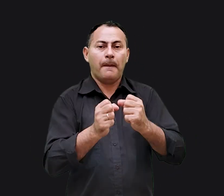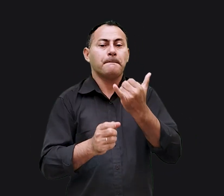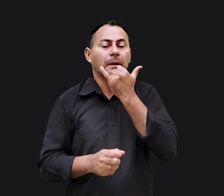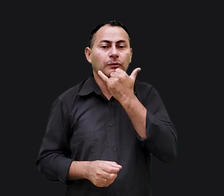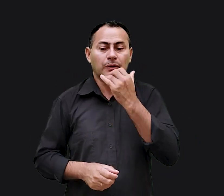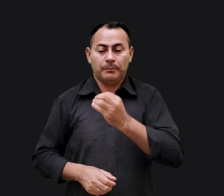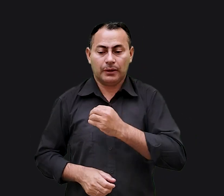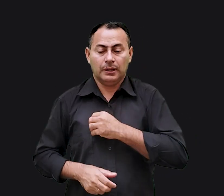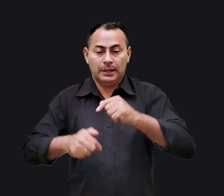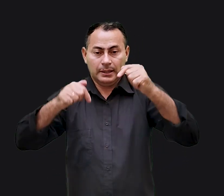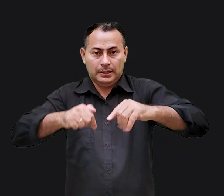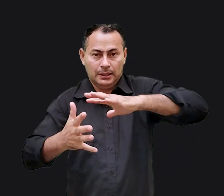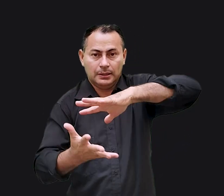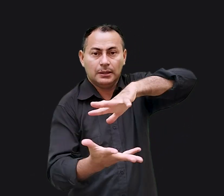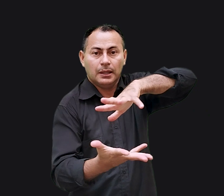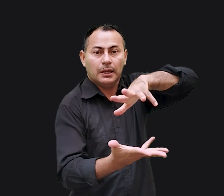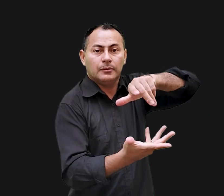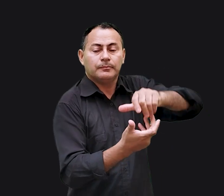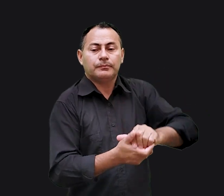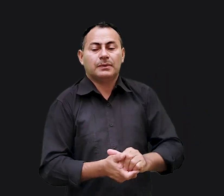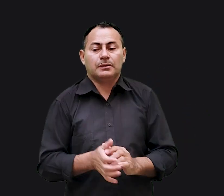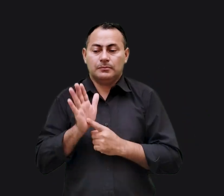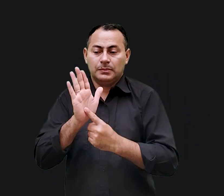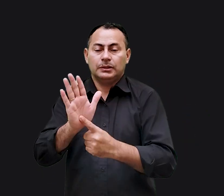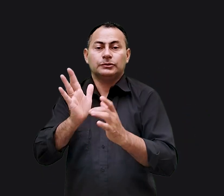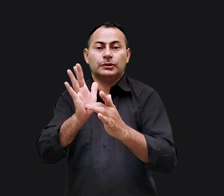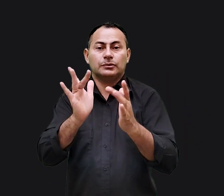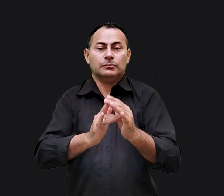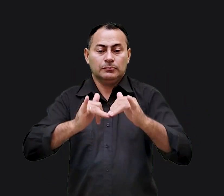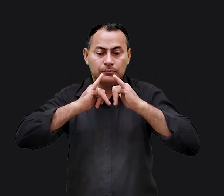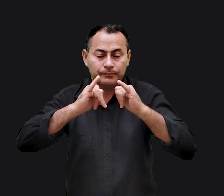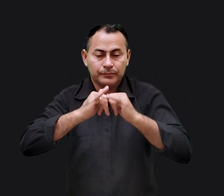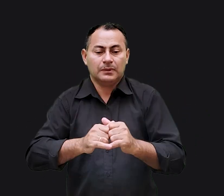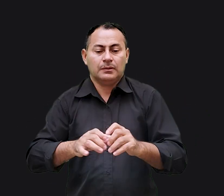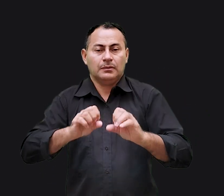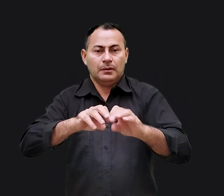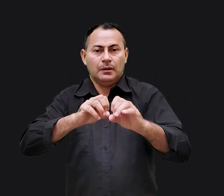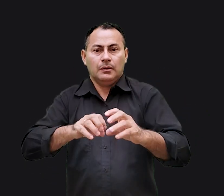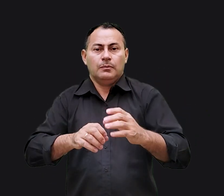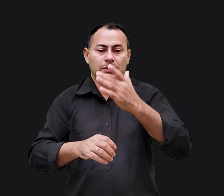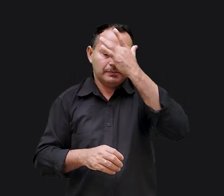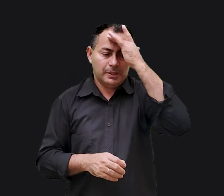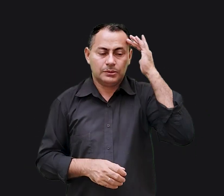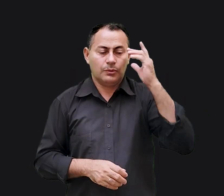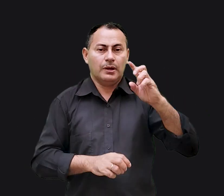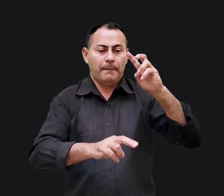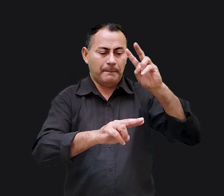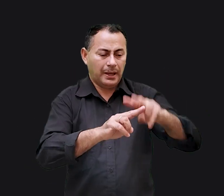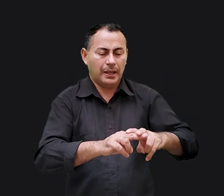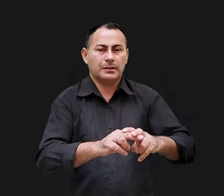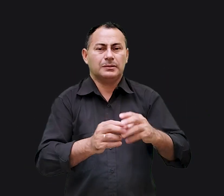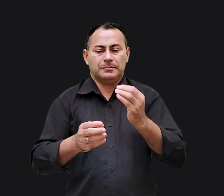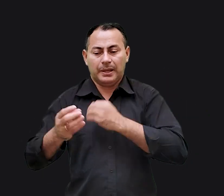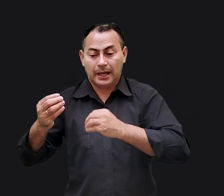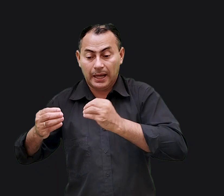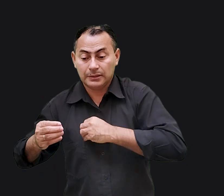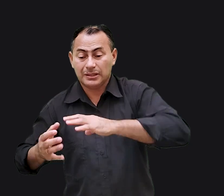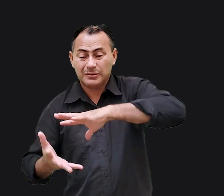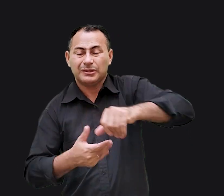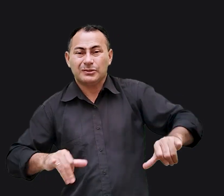autoridade para perdoar pecados aqui na terra. Em seu manifesto, Jesus anunciou que ministraria para os cativos e escravos do pecado desse